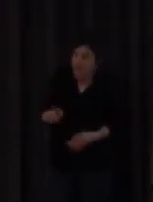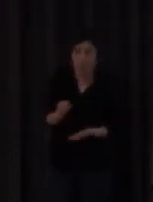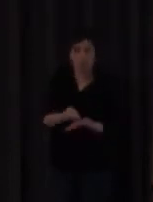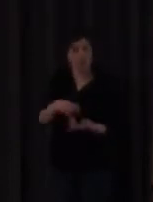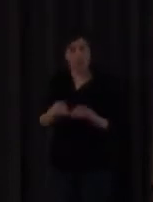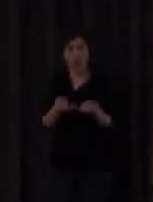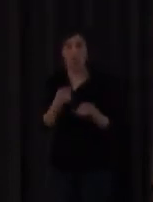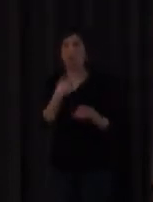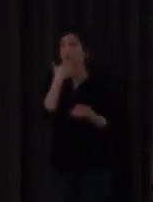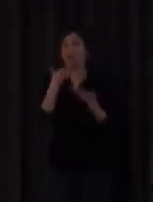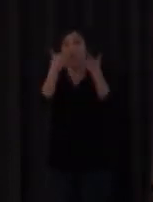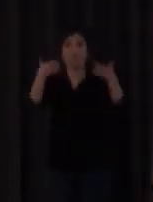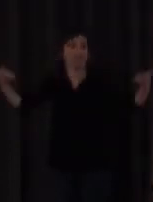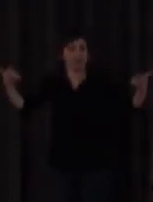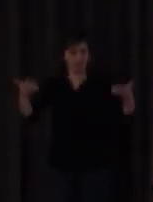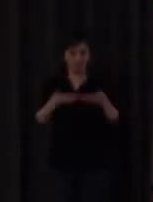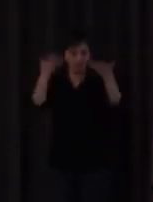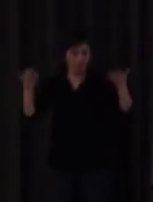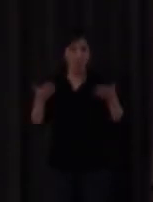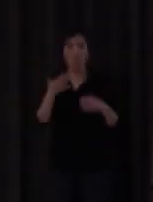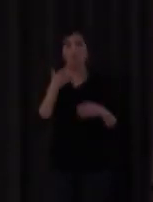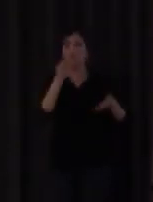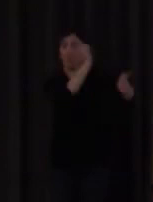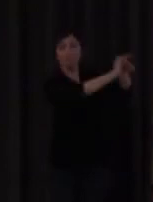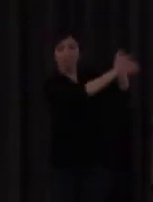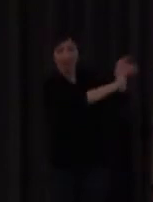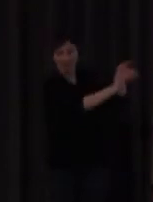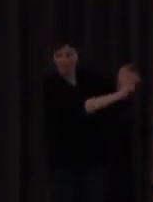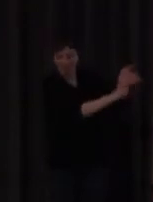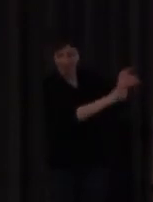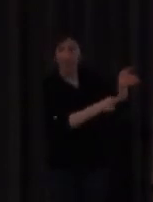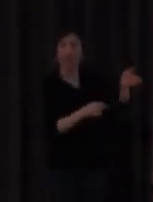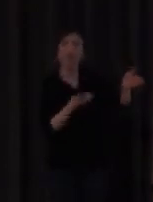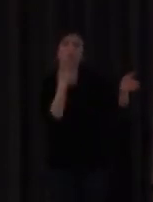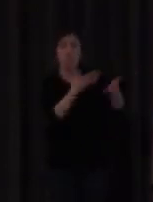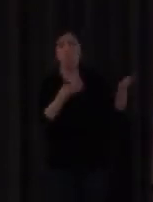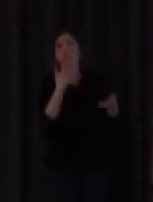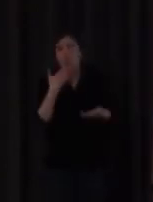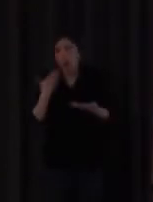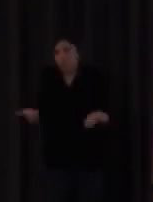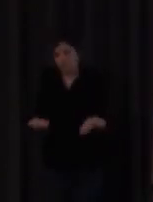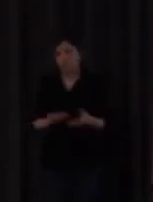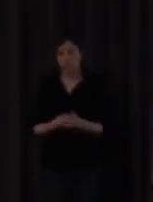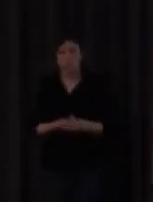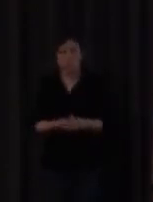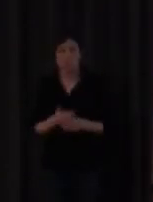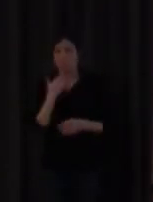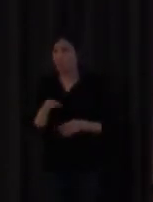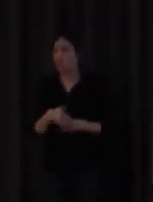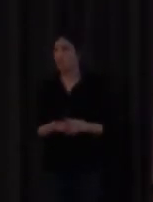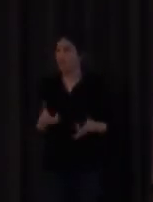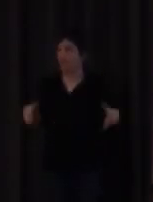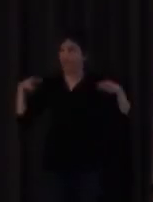pongo una frase en la pizarra del tipo pues no sé la